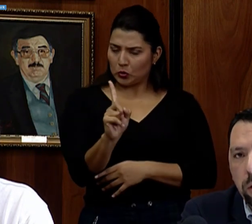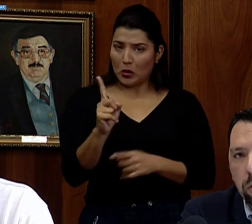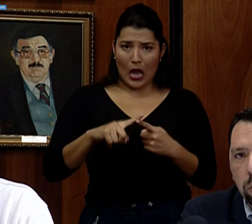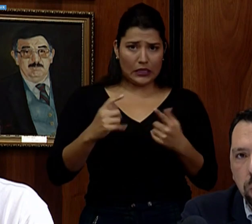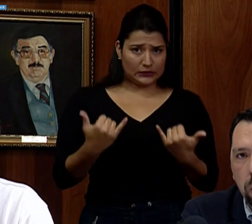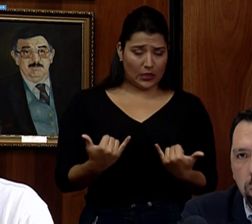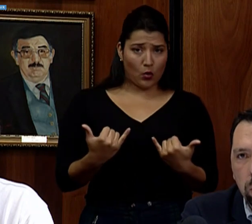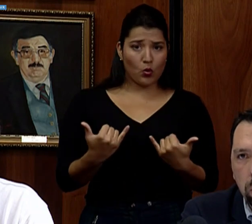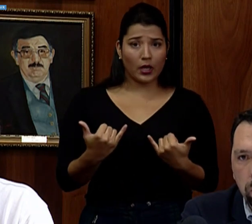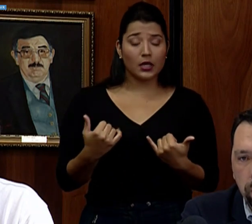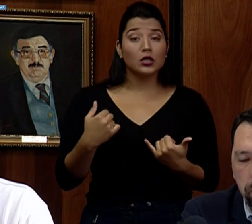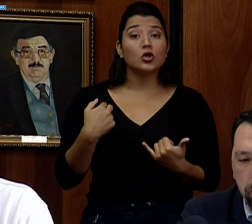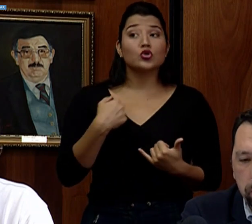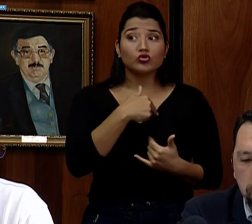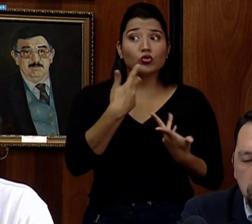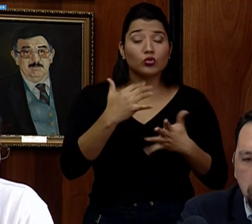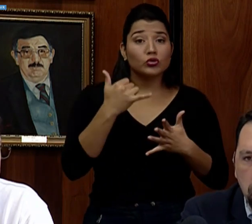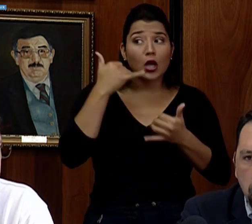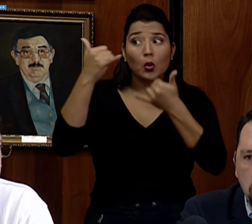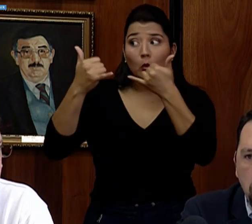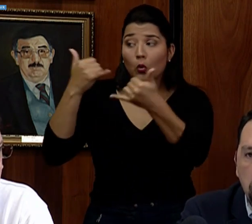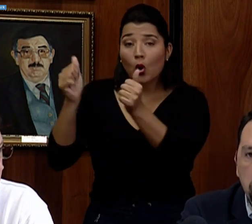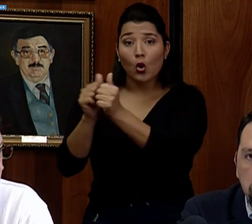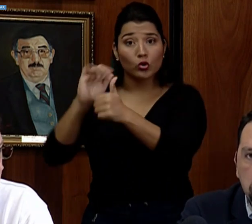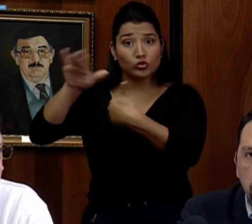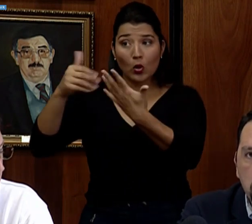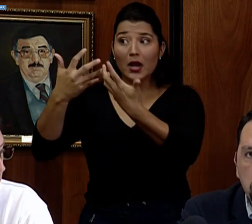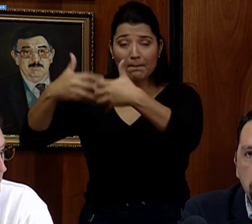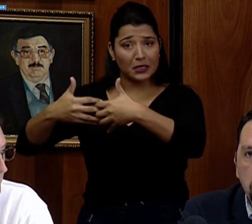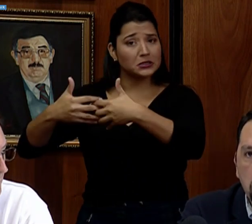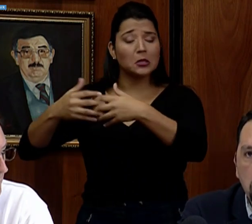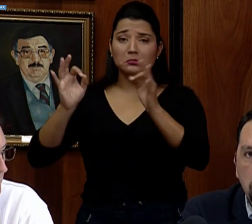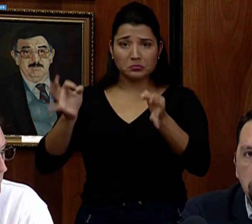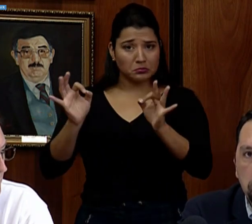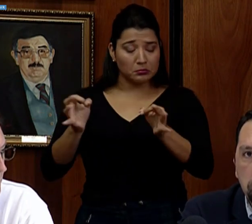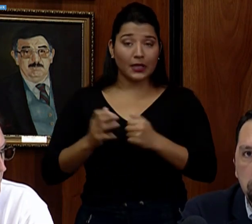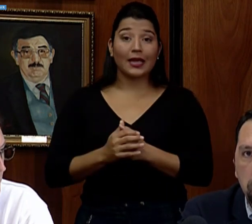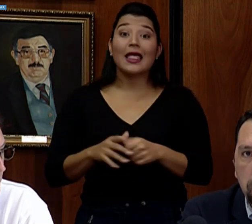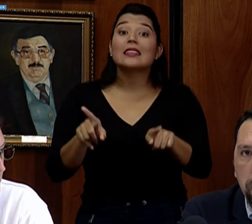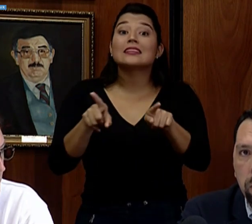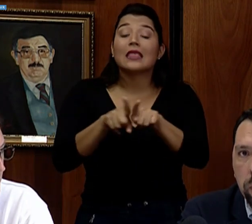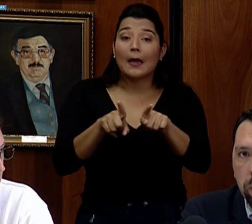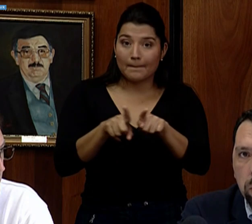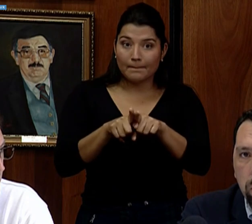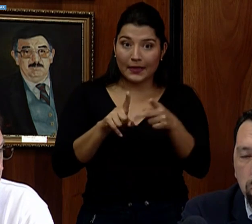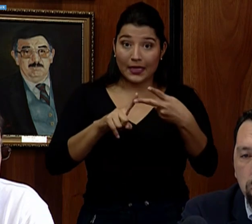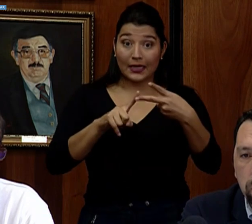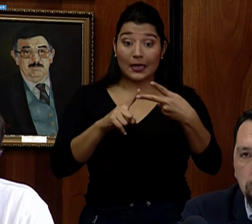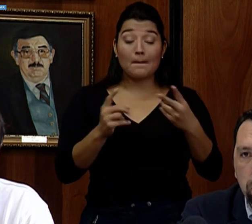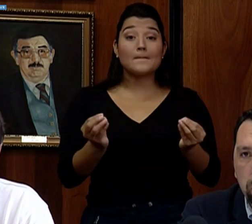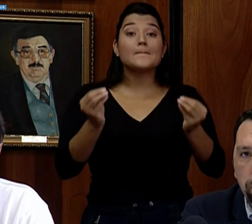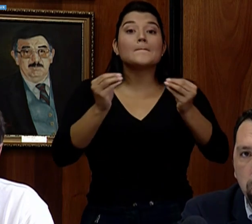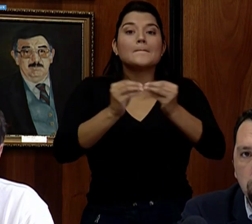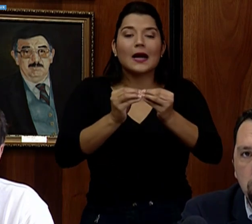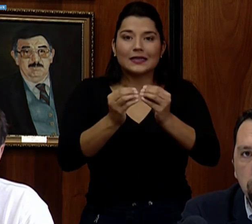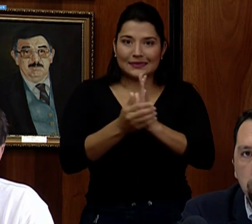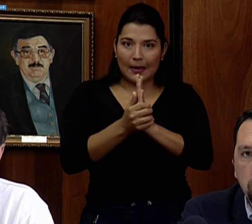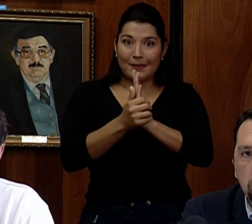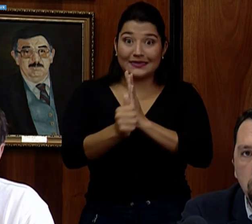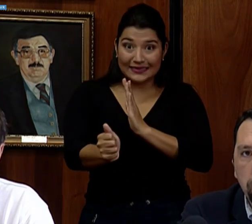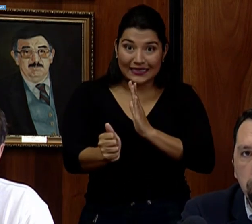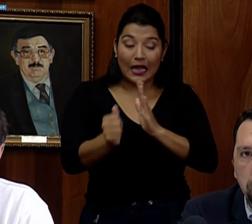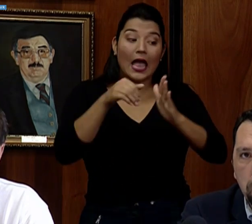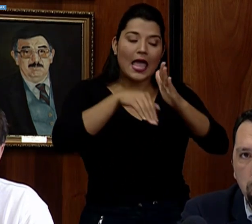confirmado con cada uno de los oferentes. Además, estamos ampliando la capacidad instalada de nuestros centros de producción,